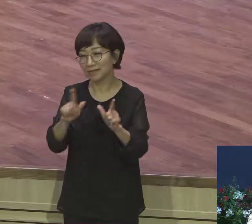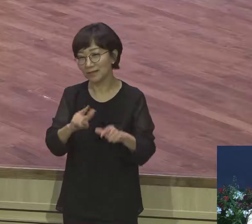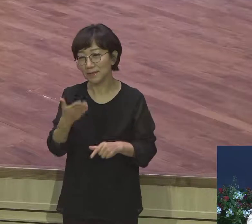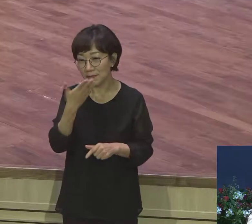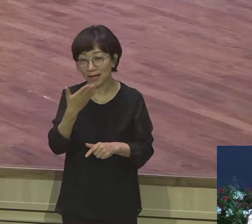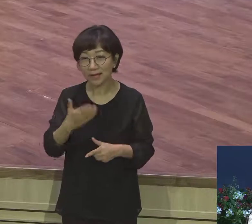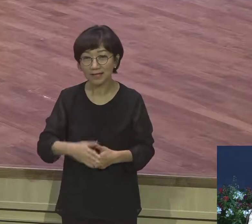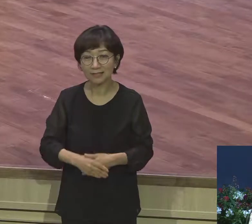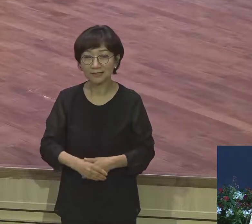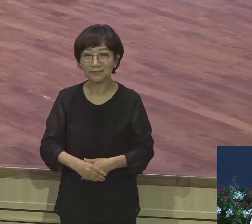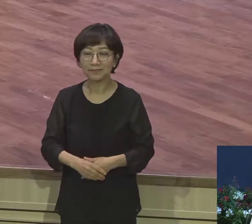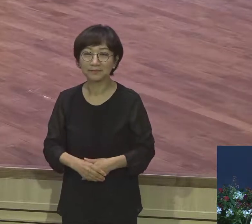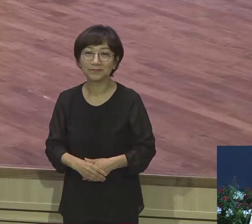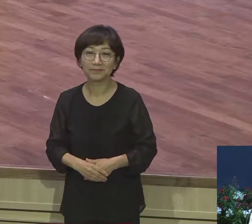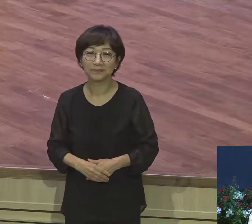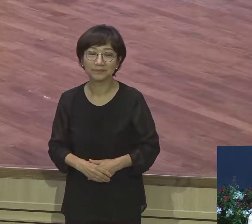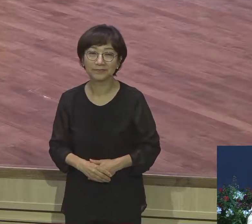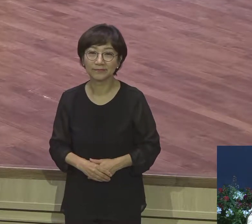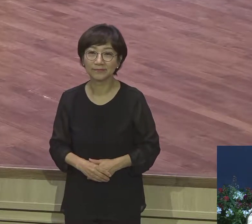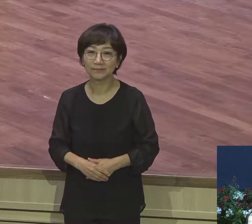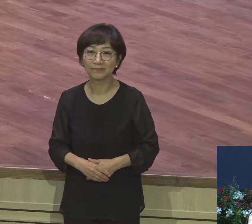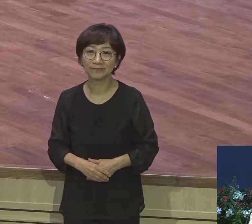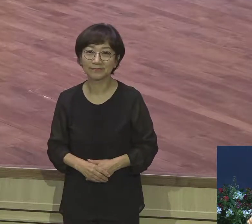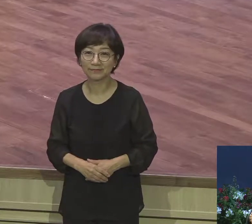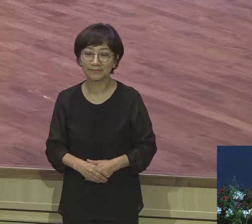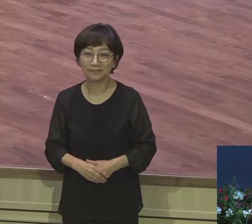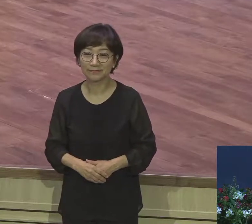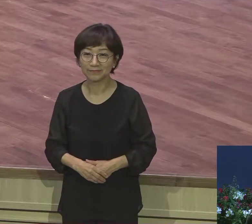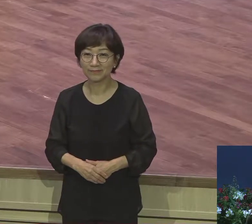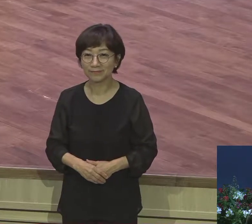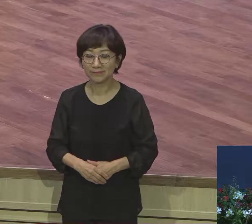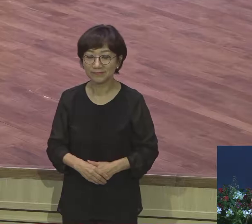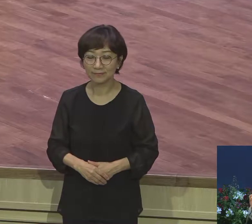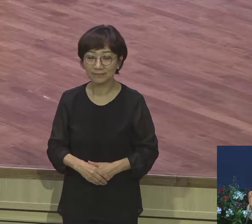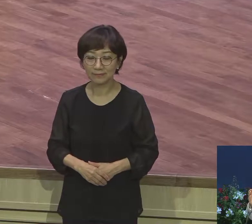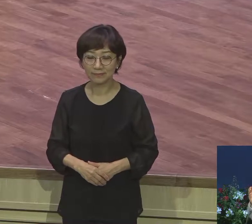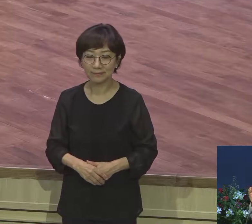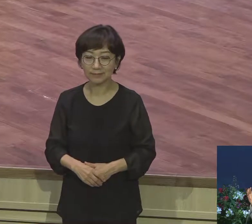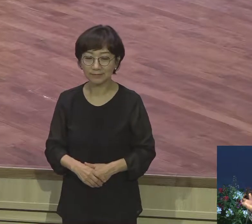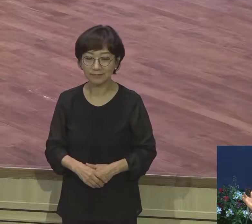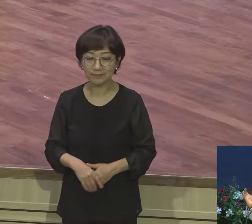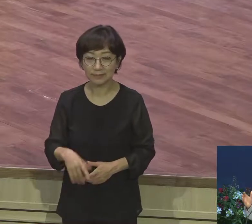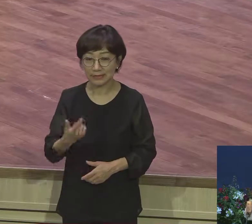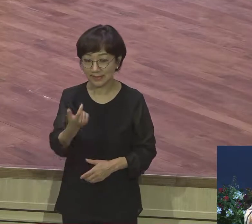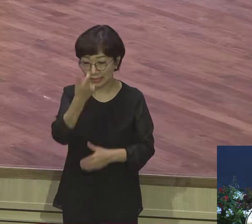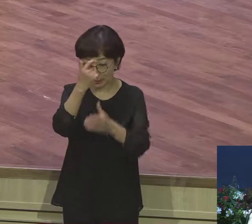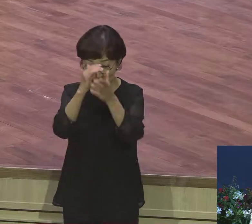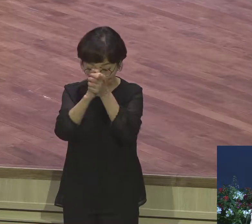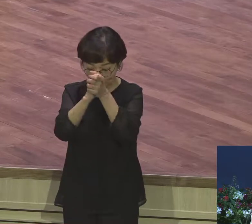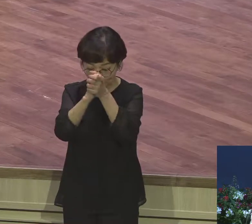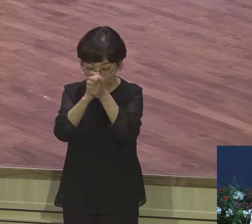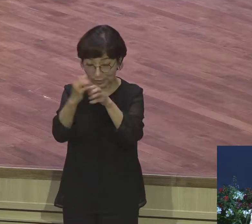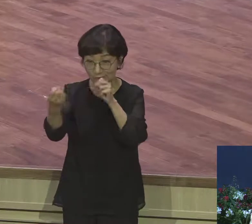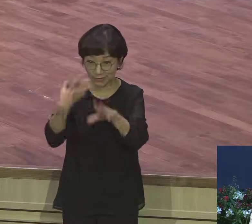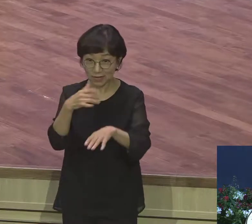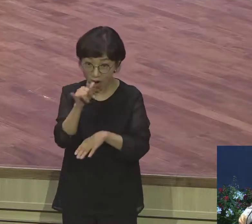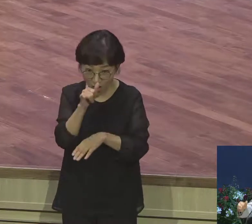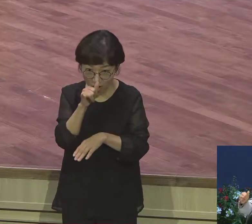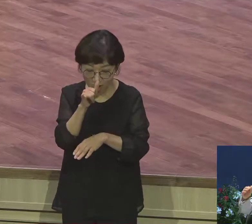다릅니다 진짜 기도 응답하는 사람 절대 잠버리고 인본주의에 서지 않습니다 하나님의